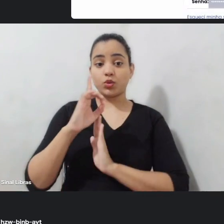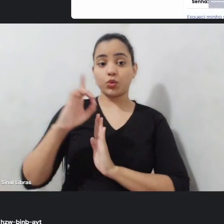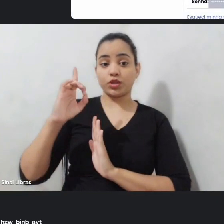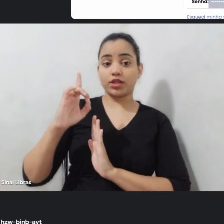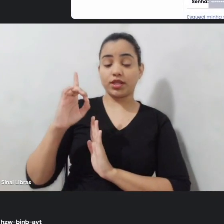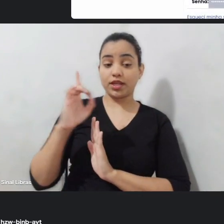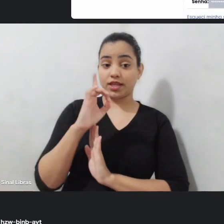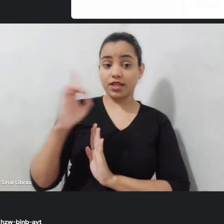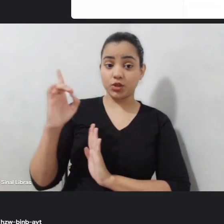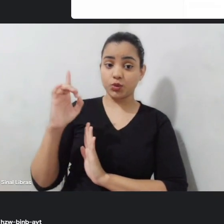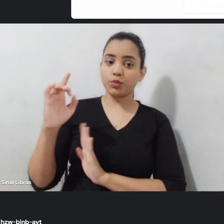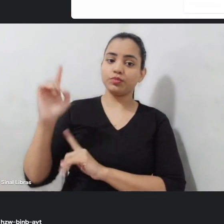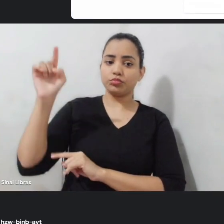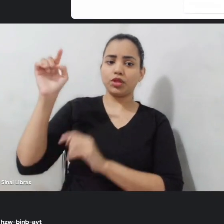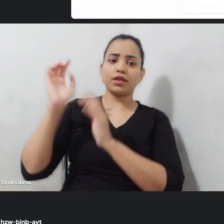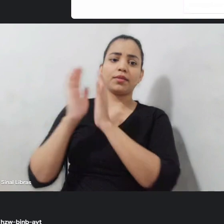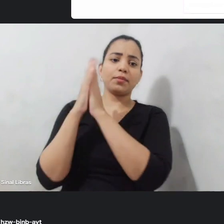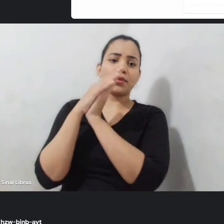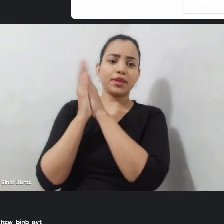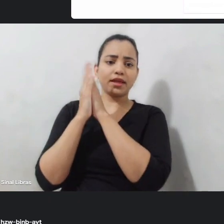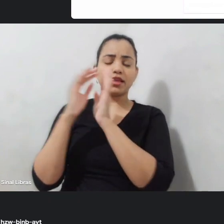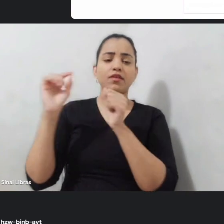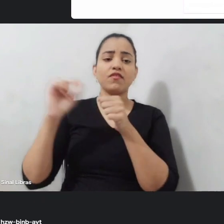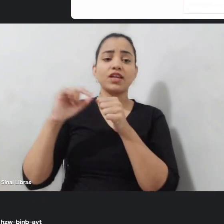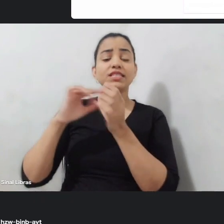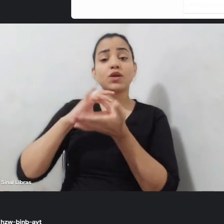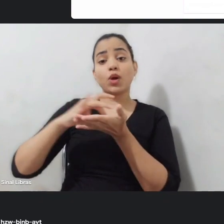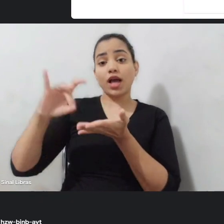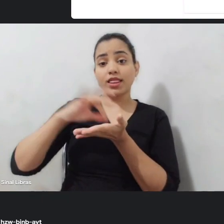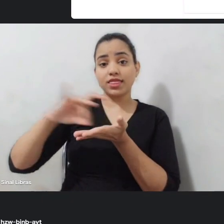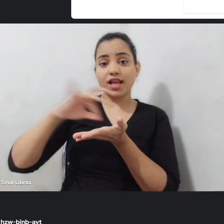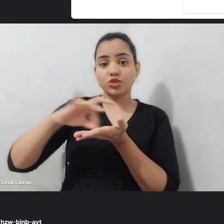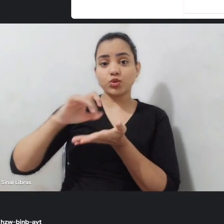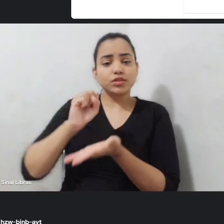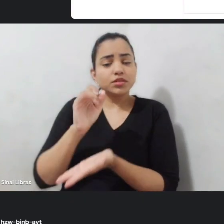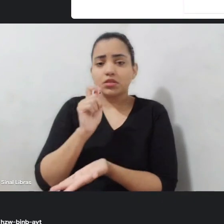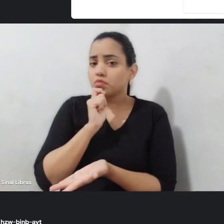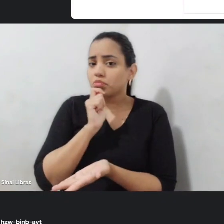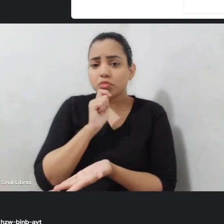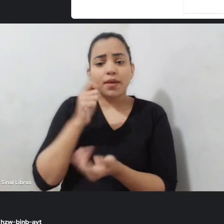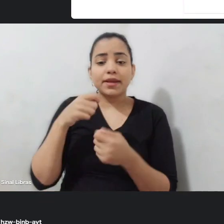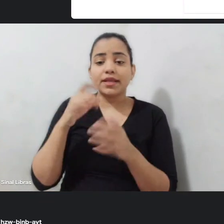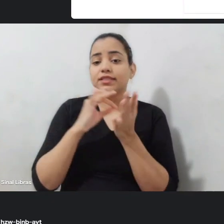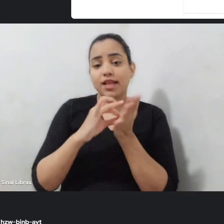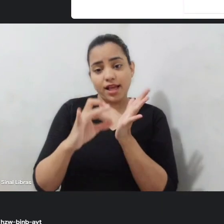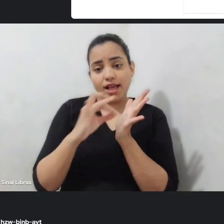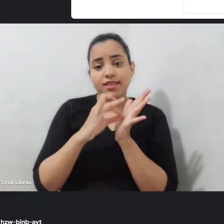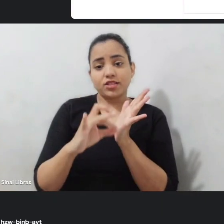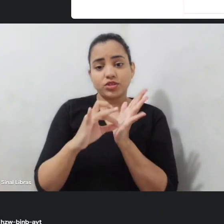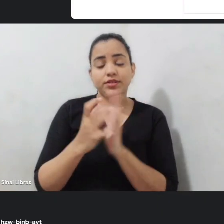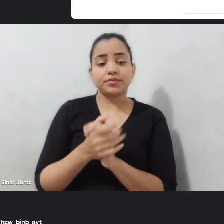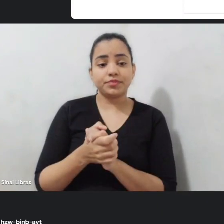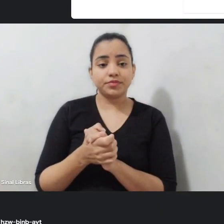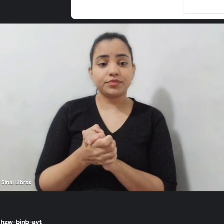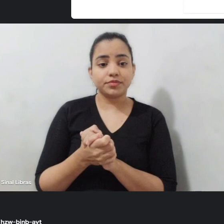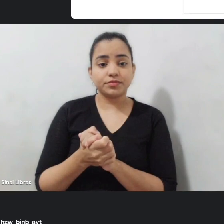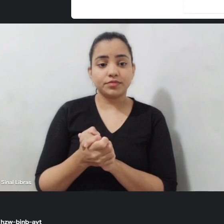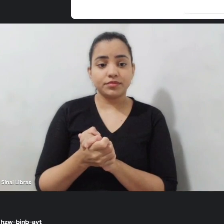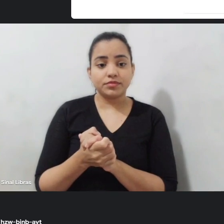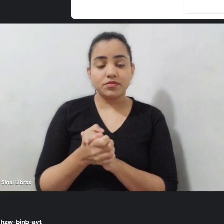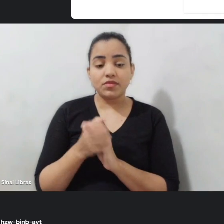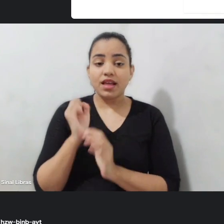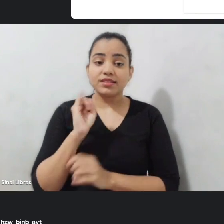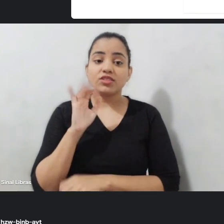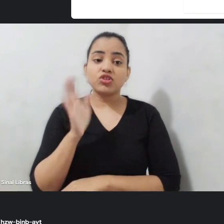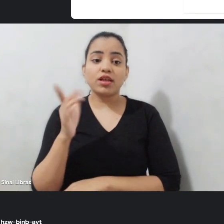o seu cadastro. Caso você não tenha, clique em cadastrar. Se já tiver, é só falar o House e